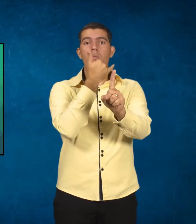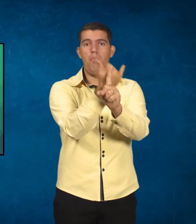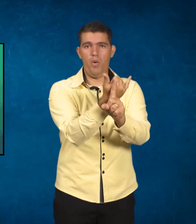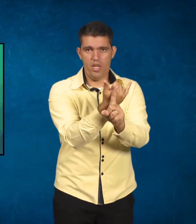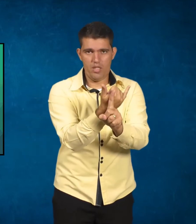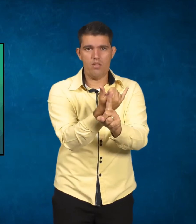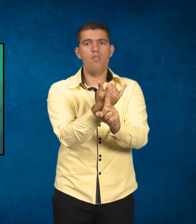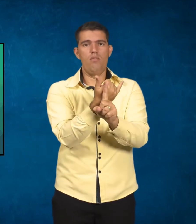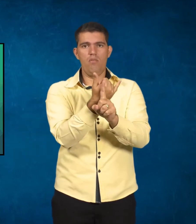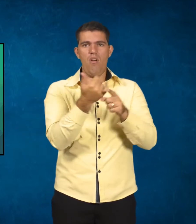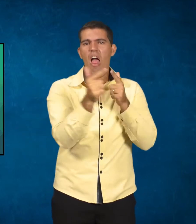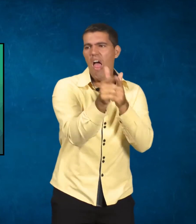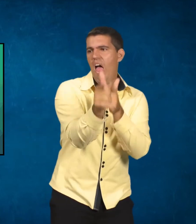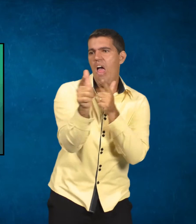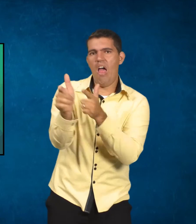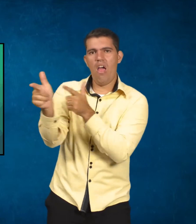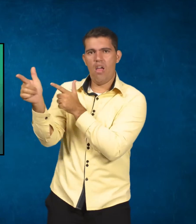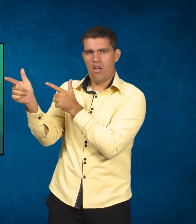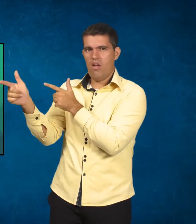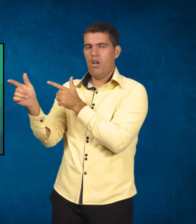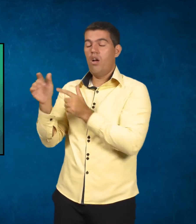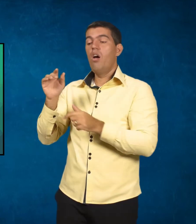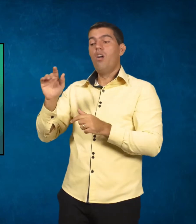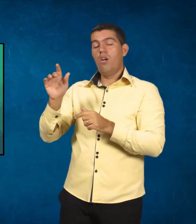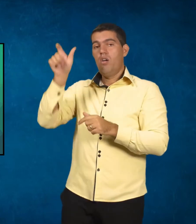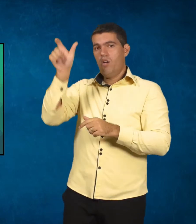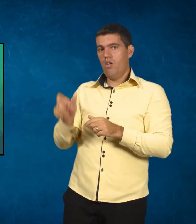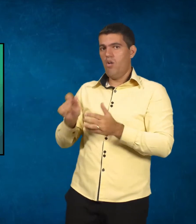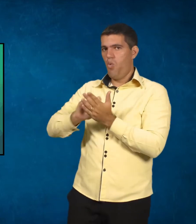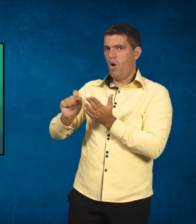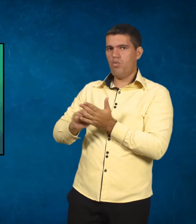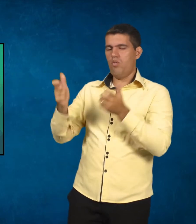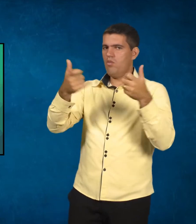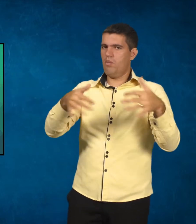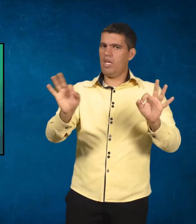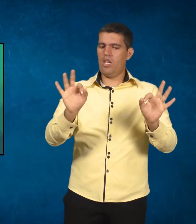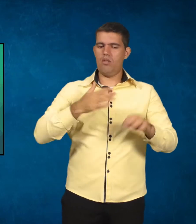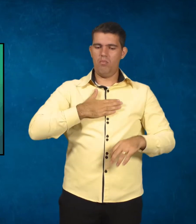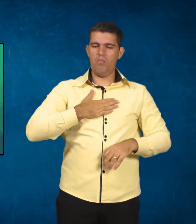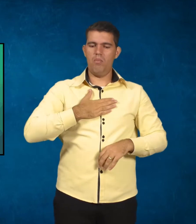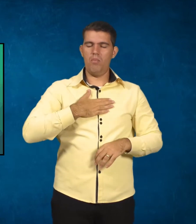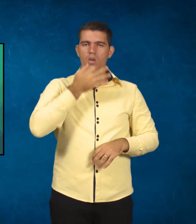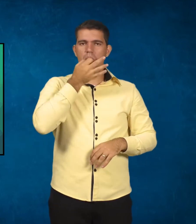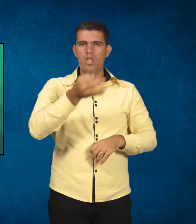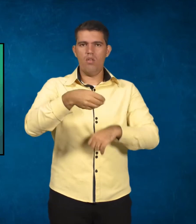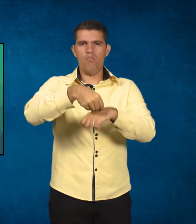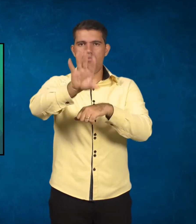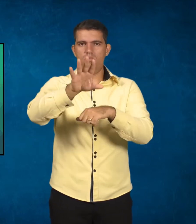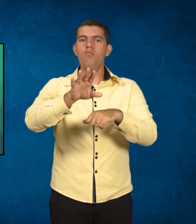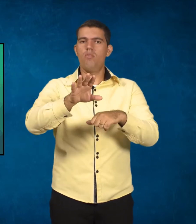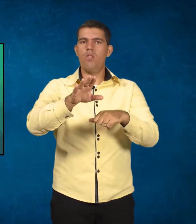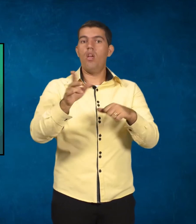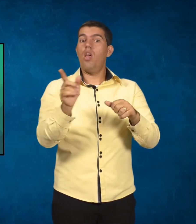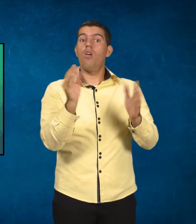discute muito isso. O autor não fala do bullying, eu estou trazendo agora para vocês, eu nem coloquei isso na postila. Mas